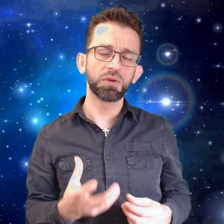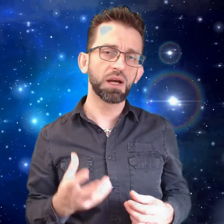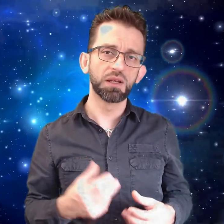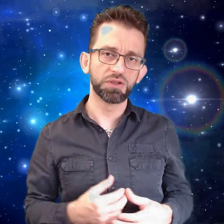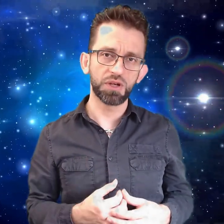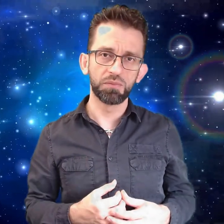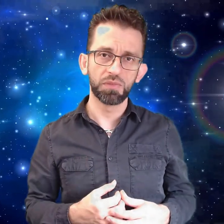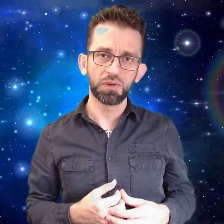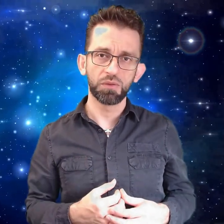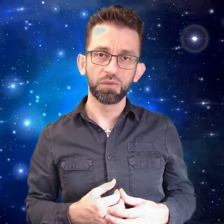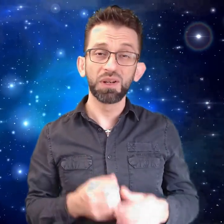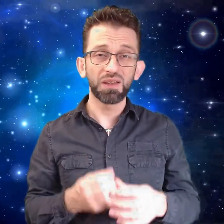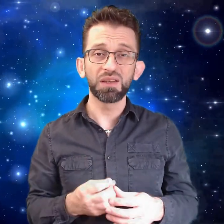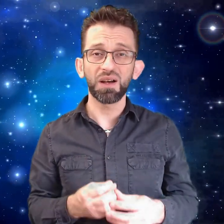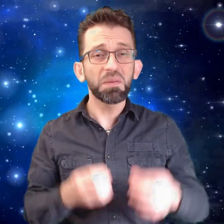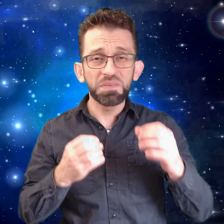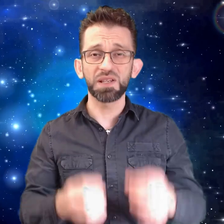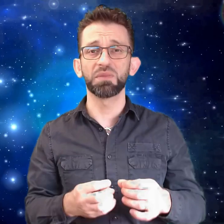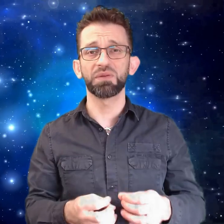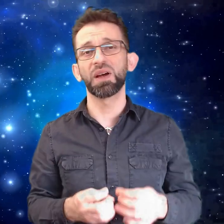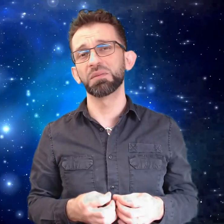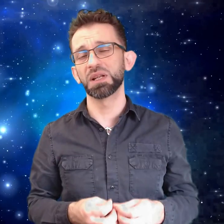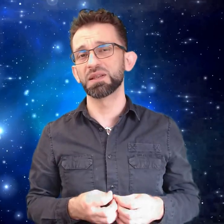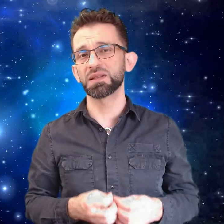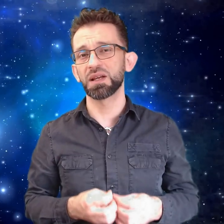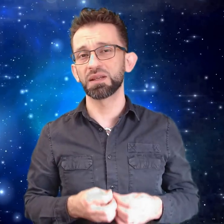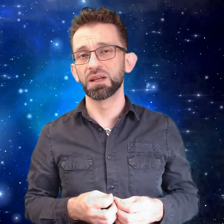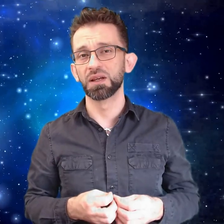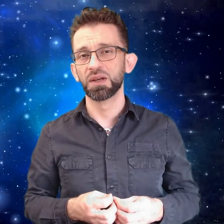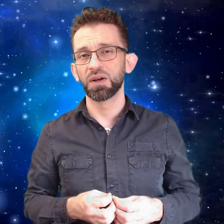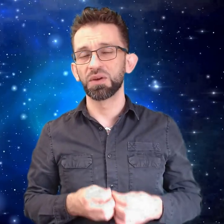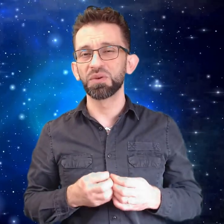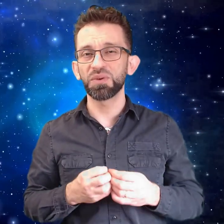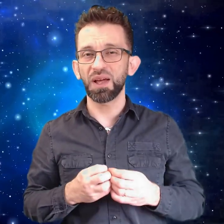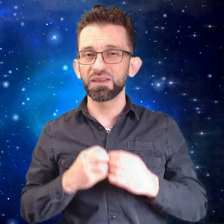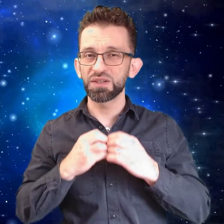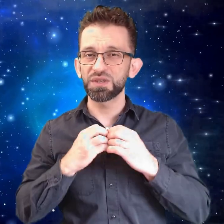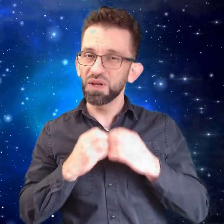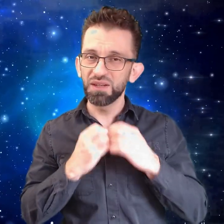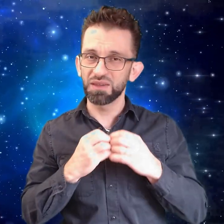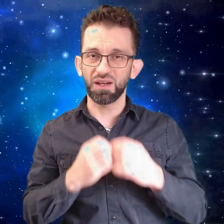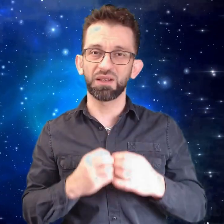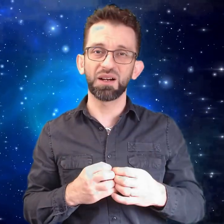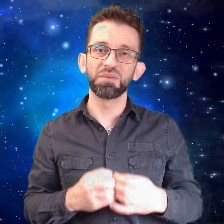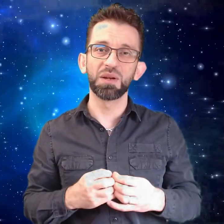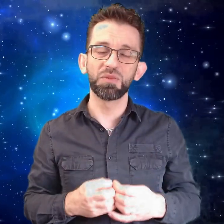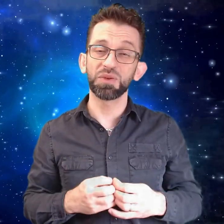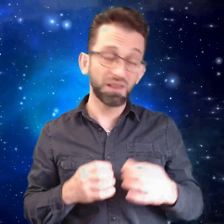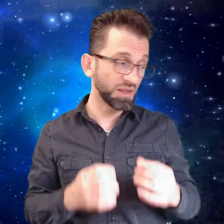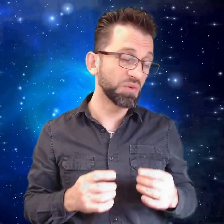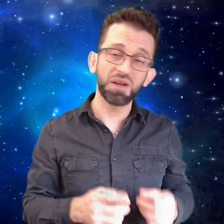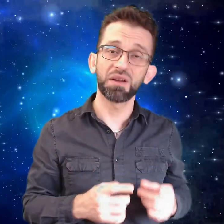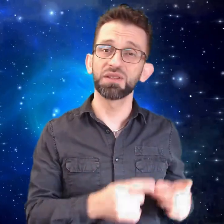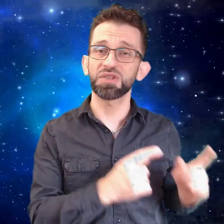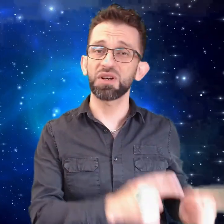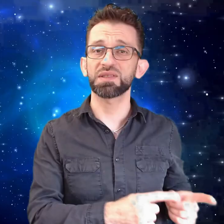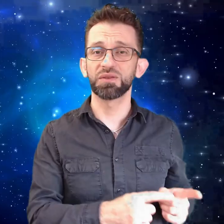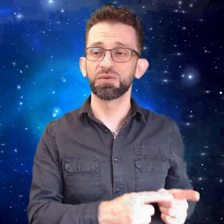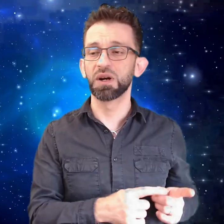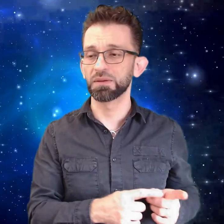لهذا الشب واللي هي أبسط مفاهيم الإنسانية أنه يكون عندك شوية احترام للموت حتى لو كان هذا الشخص عدوك